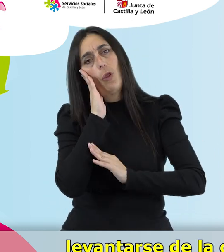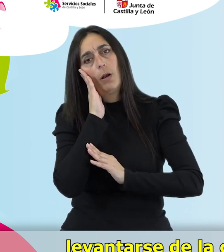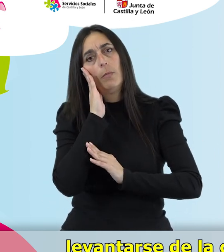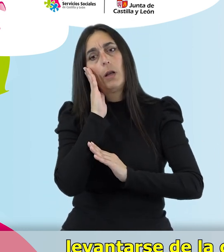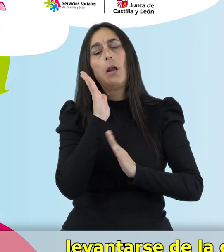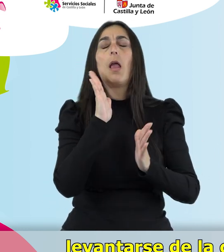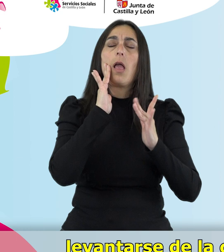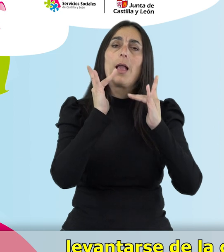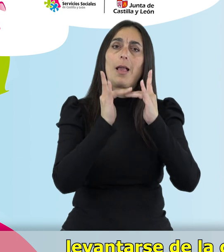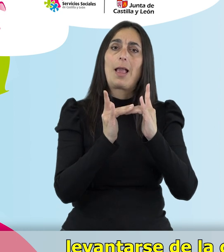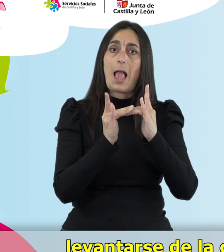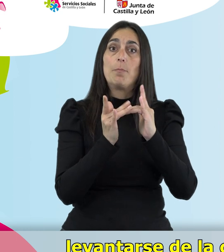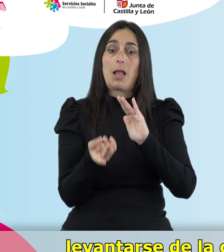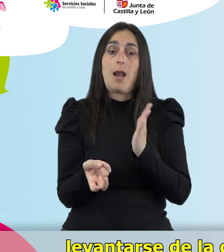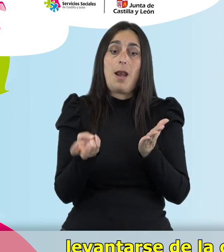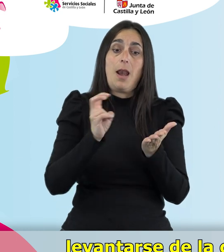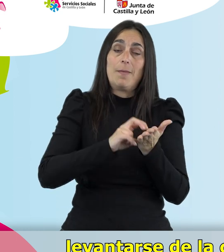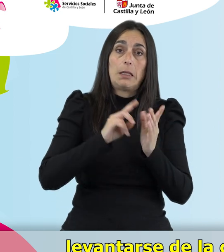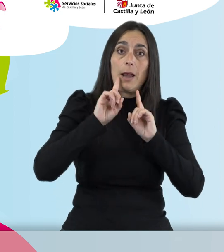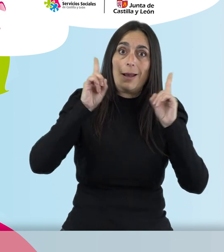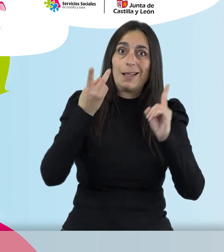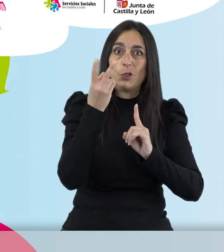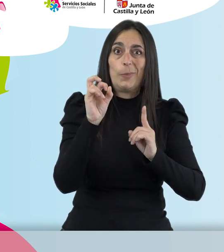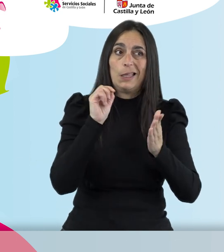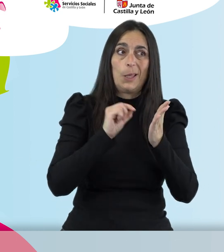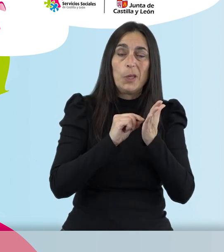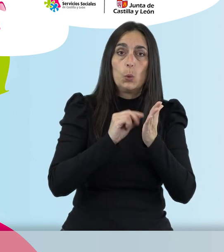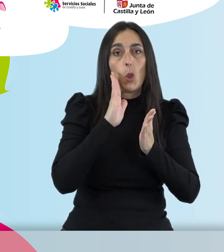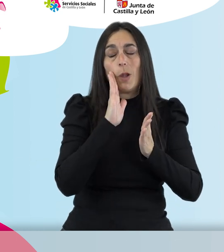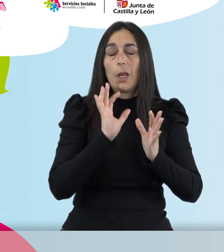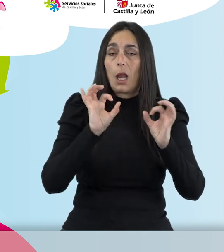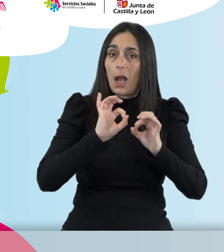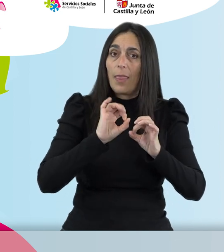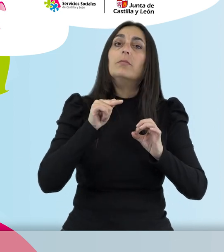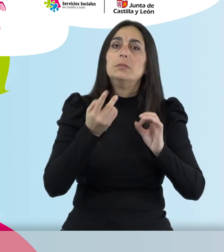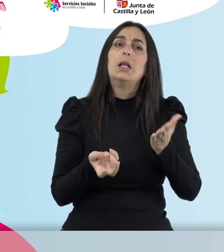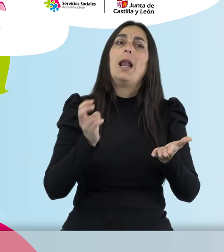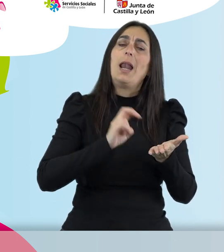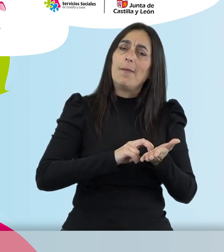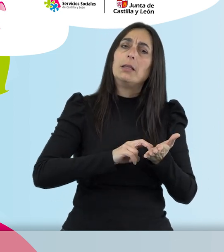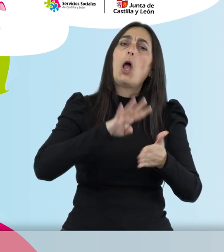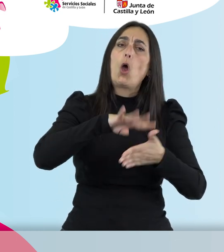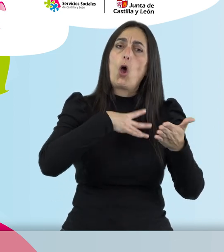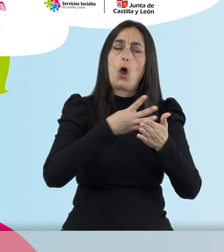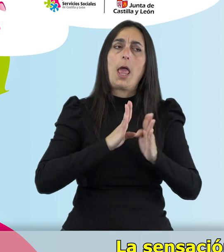levantarse de la cama si pasan más de 20 minutos sin dormir y levantarse a una hora constante.